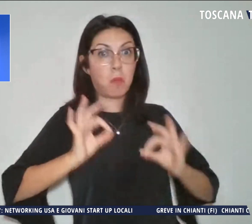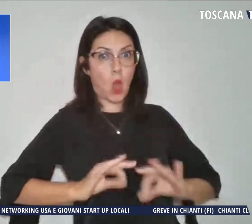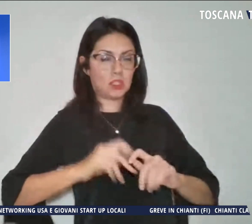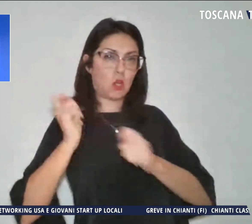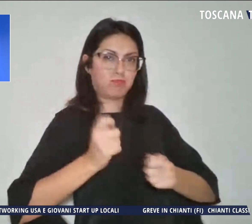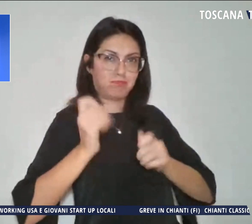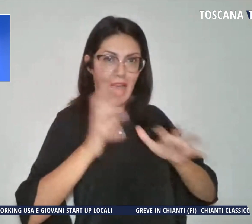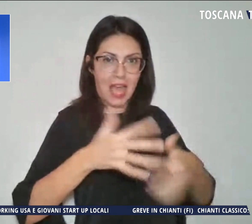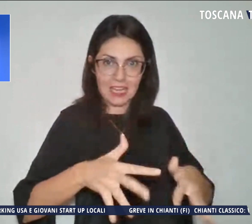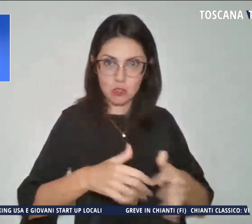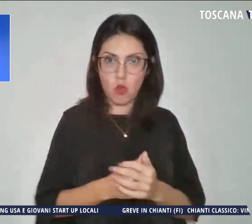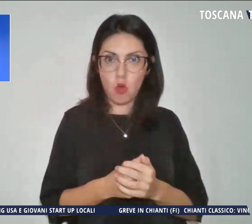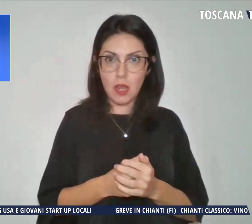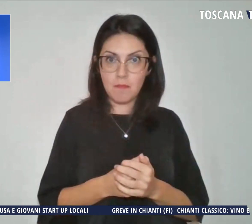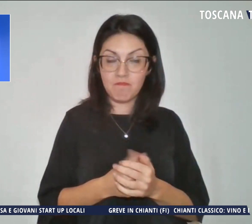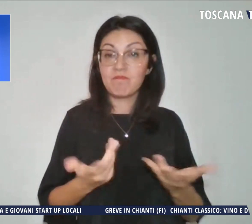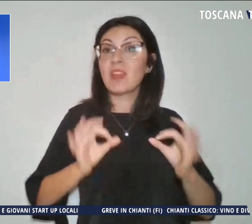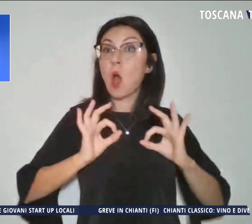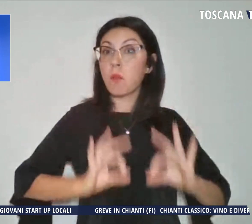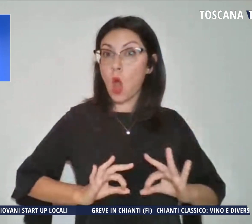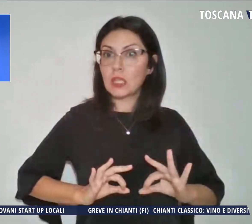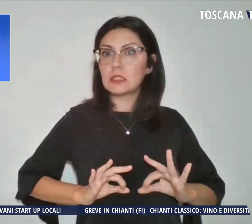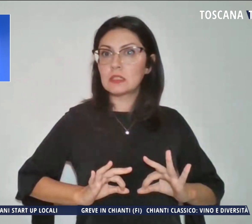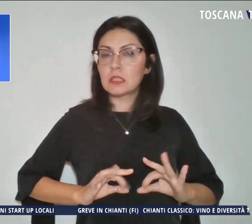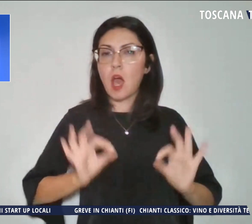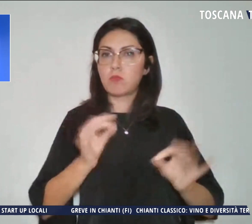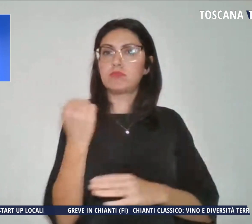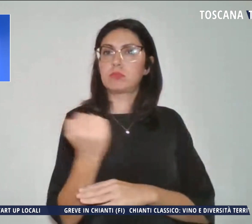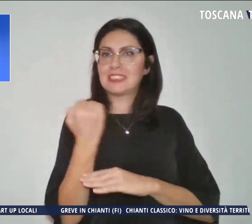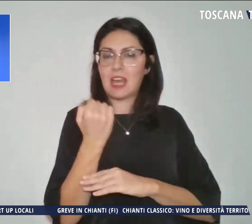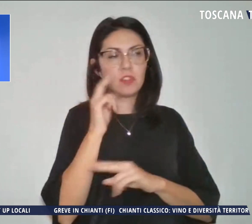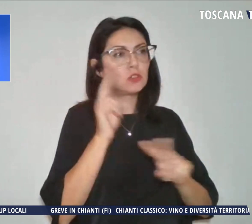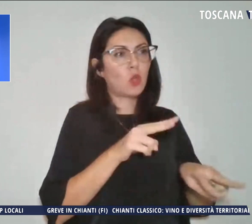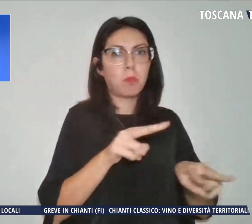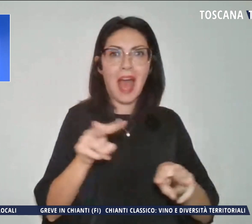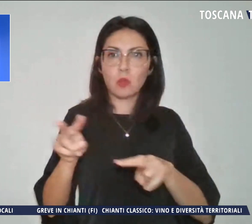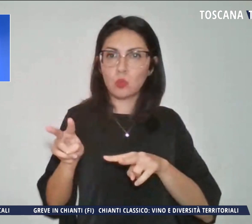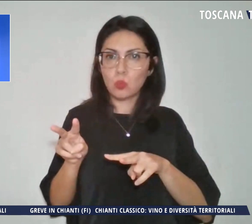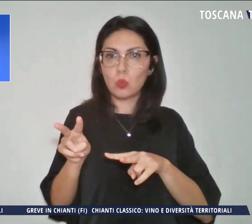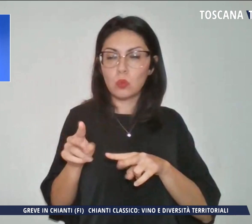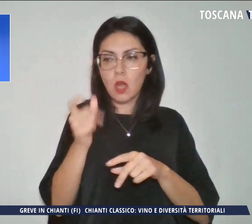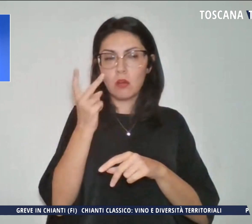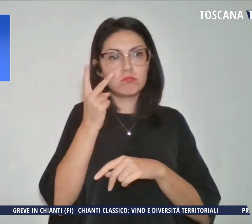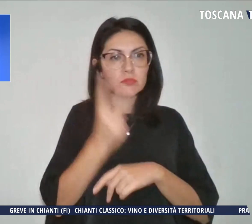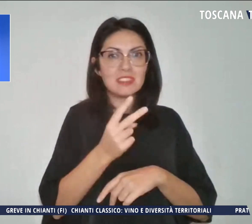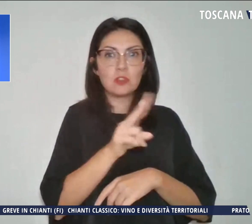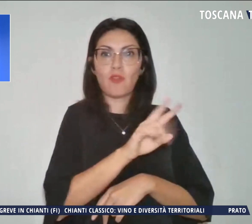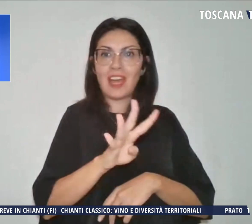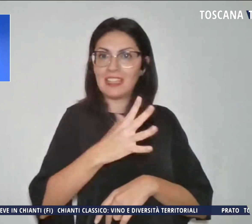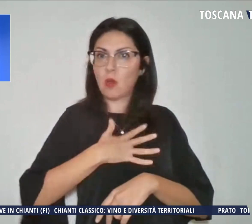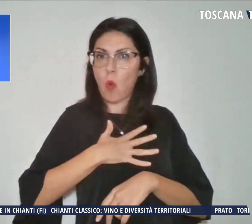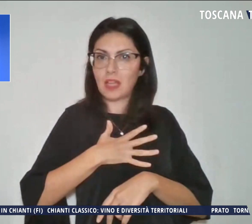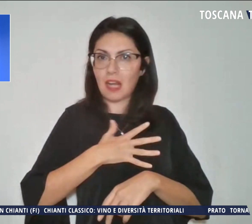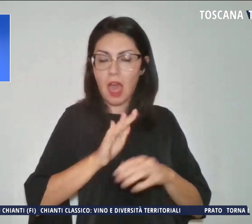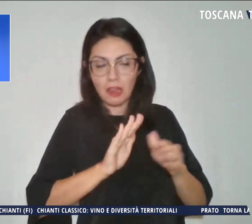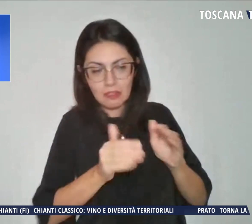La polizia stava effettuando un servizio di pattuglia quando ha notato il 24enne che stava accovacciato dietro